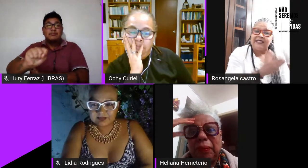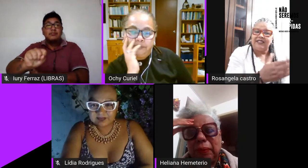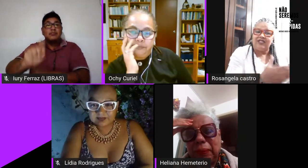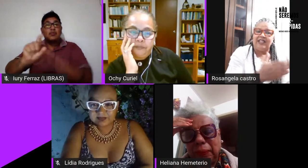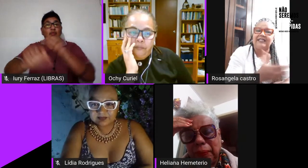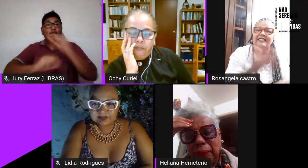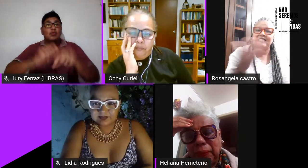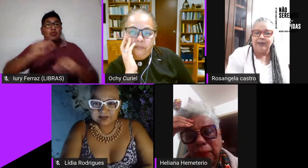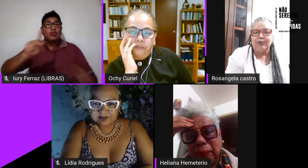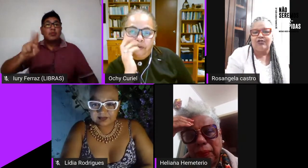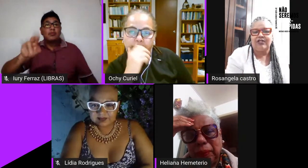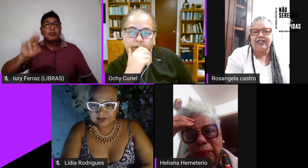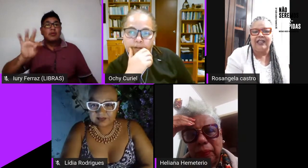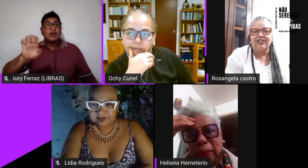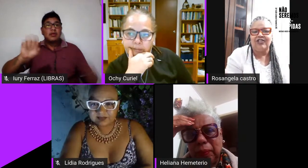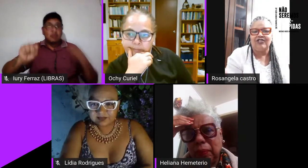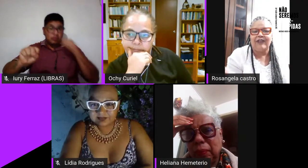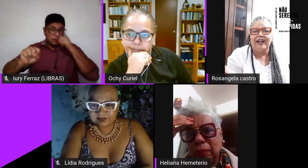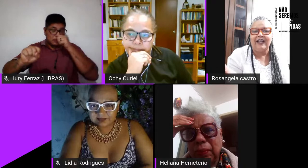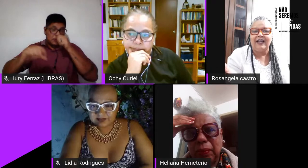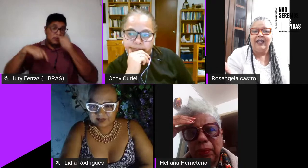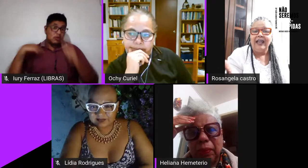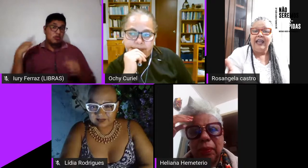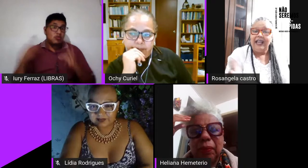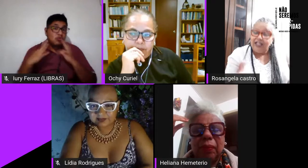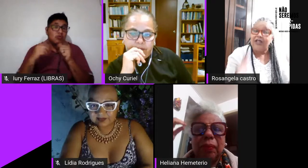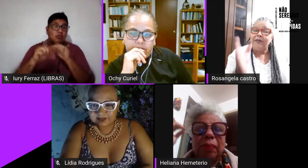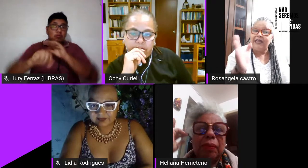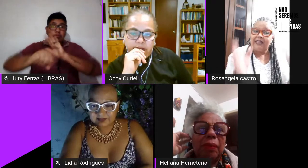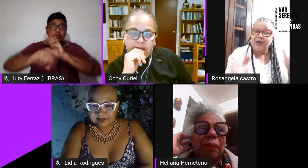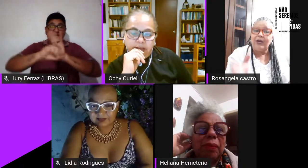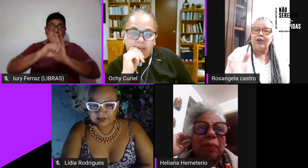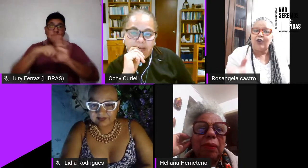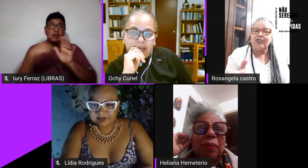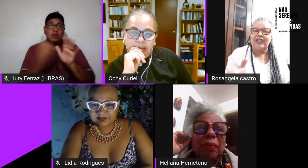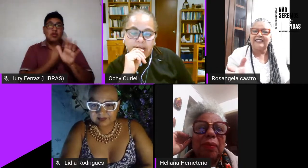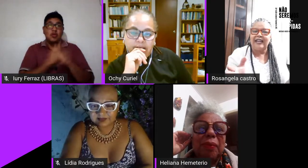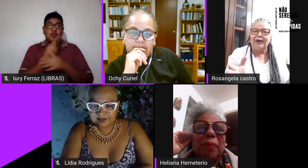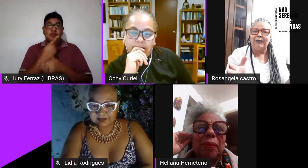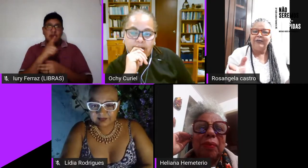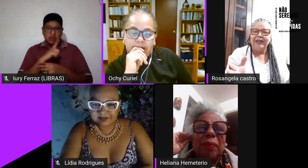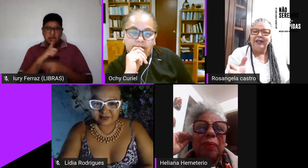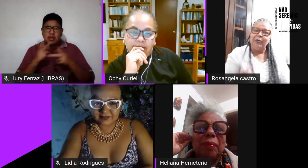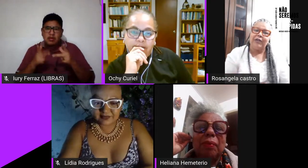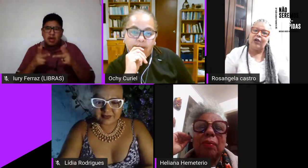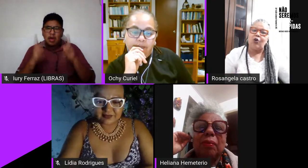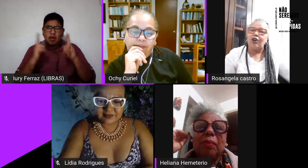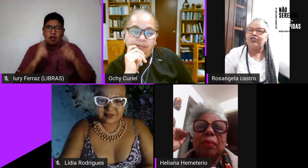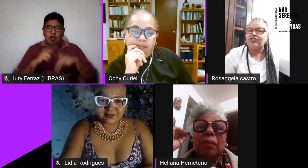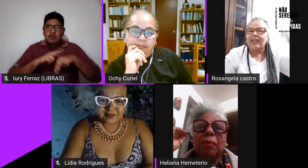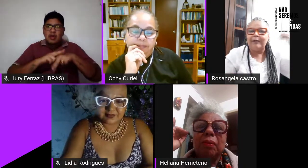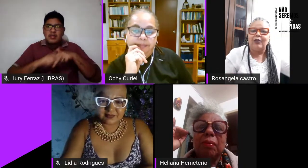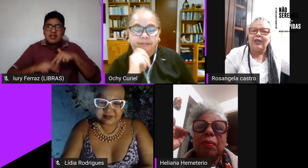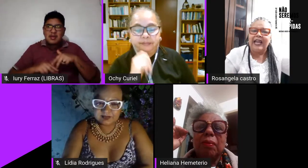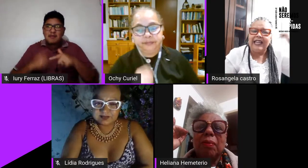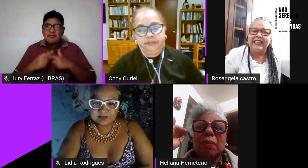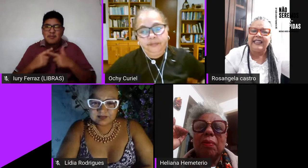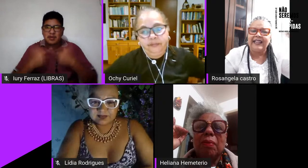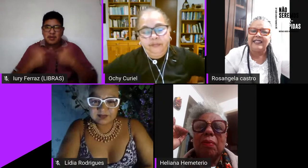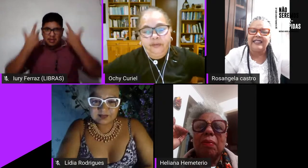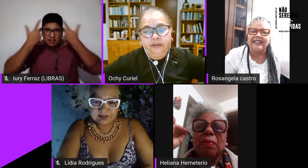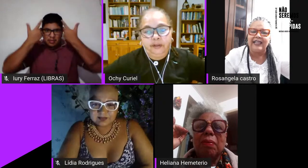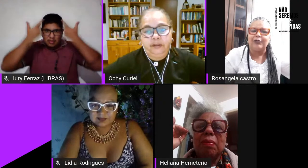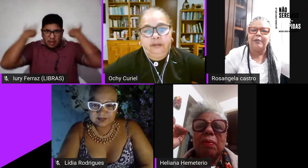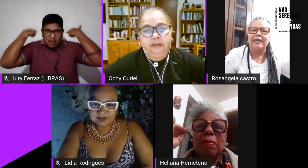todos esses símbolos que a gente fala eles também tem um recorte racial porque corte de cabelo lá